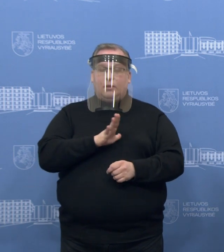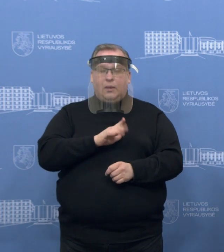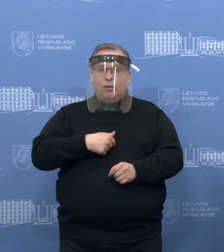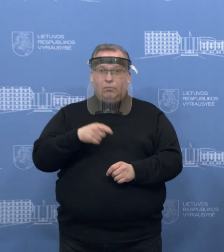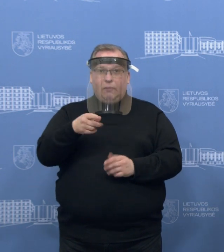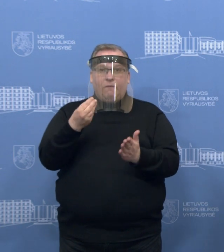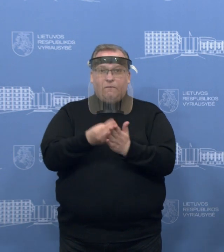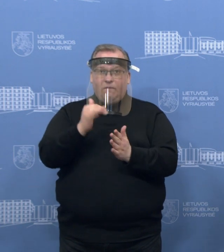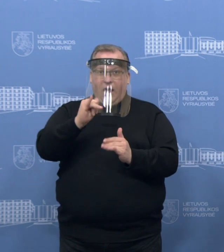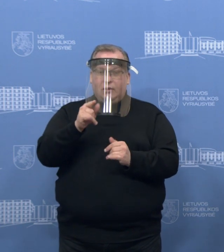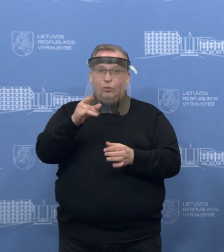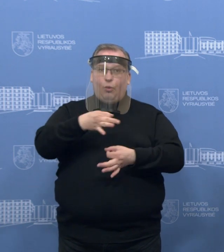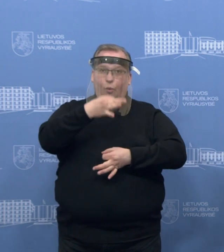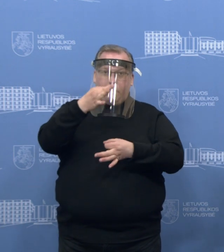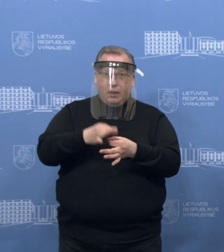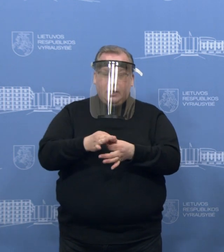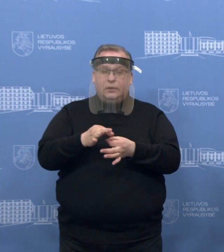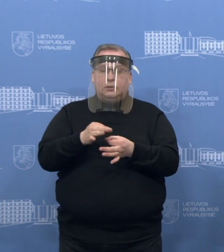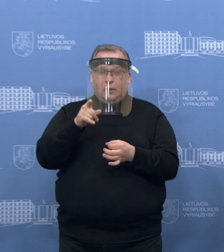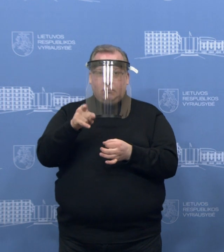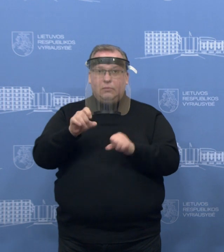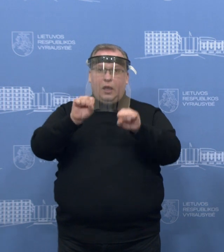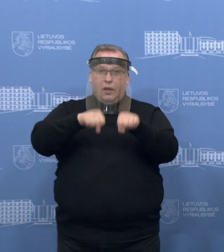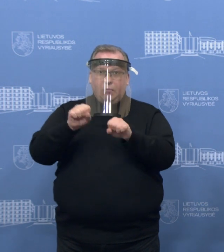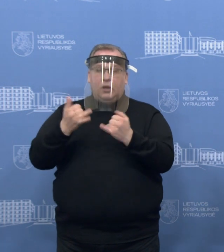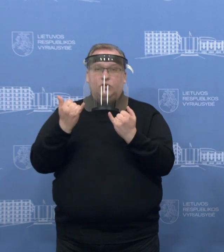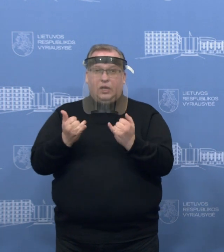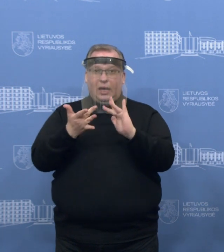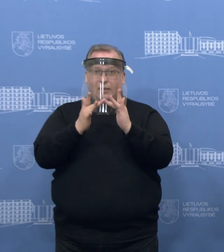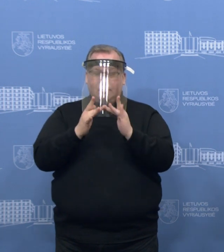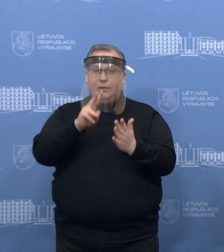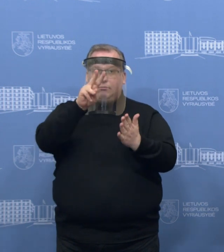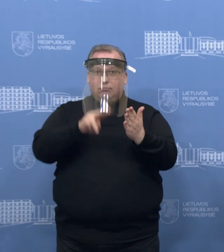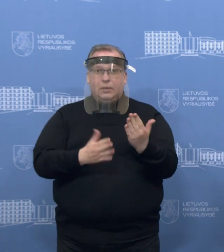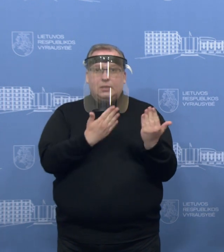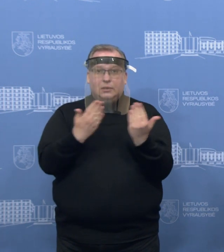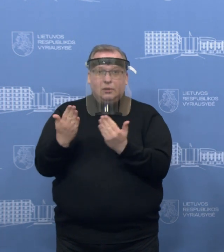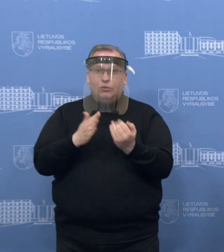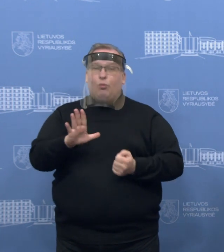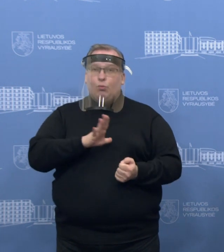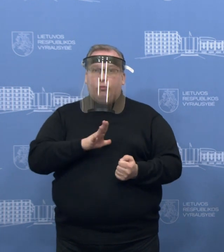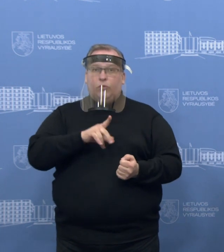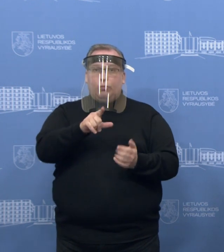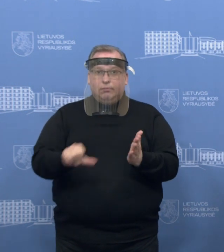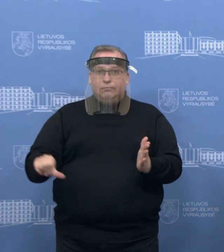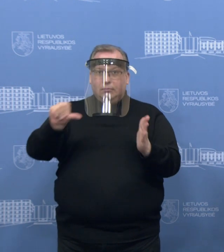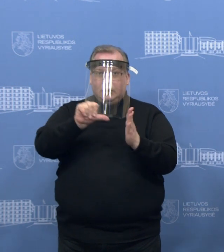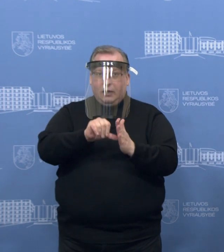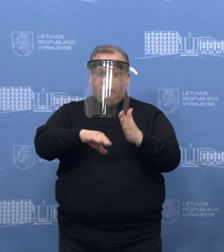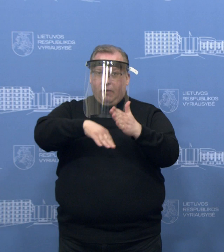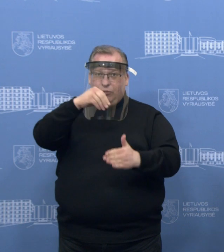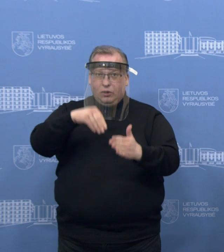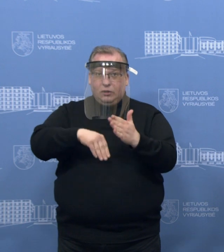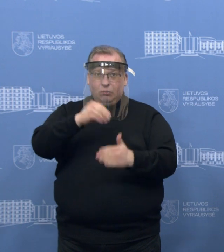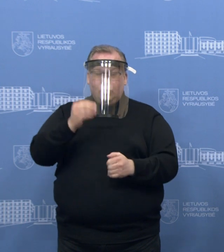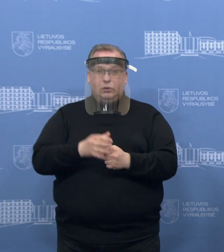kompetencijos, nei galimybių. Kiek paskaičiau šiandien spaudoje, interneto portalose, tai žinau, kad jisai dalyvavo rinkimuose.